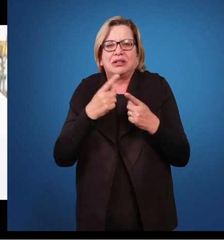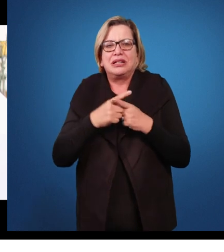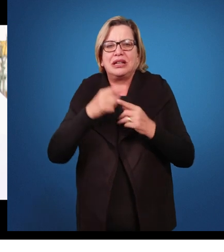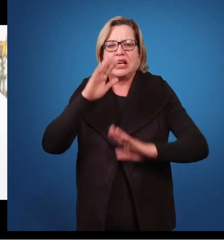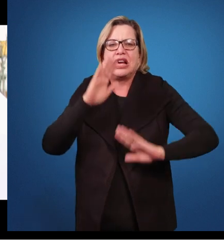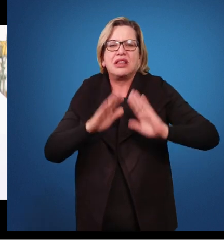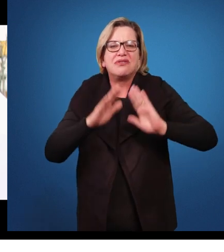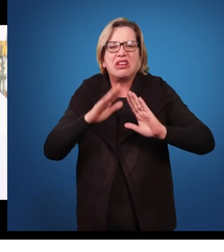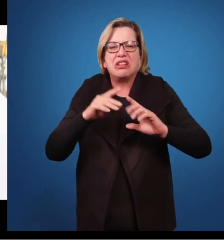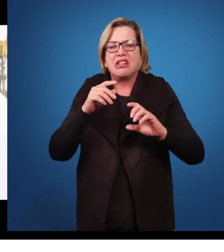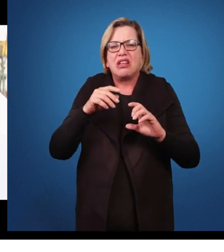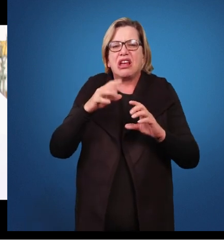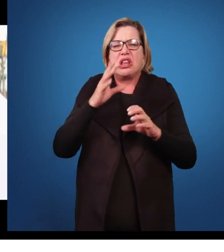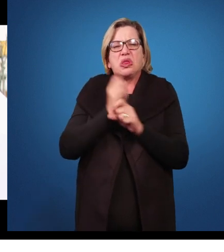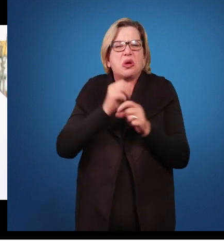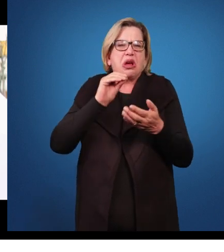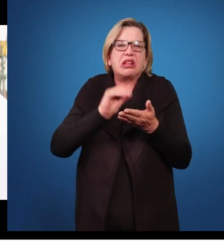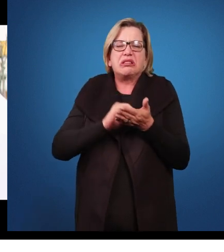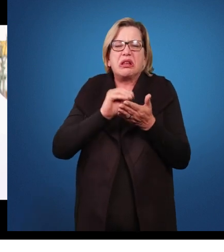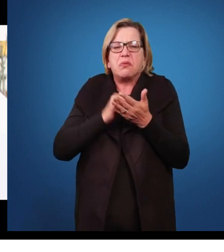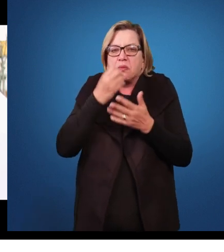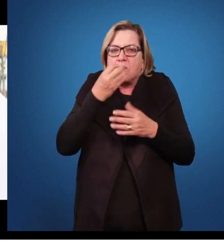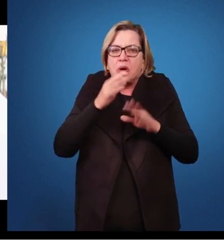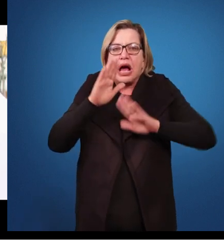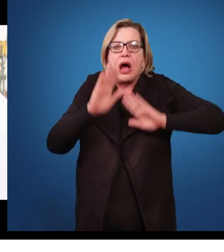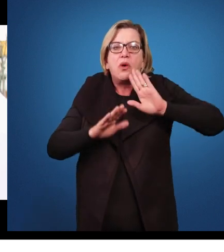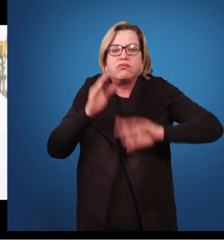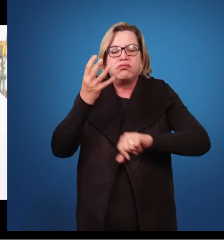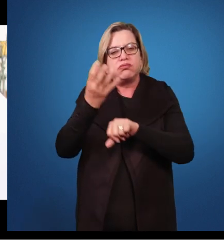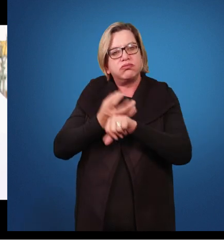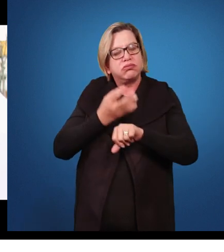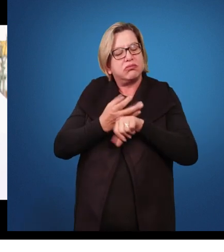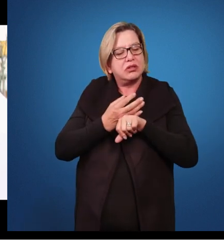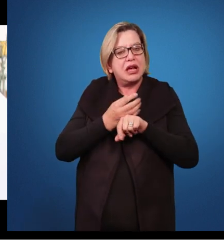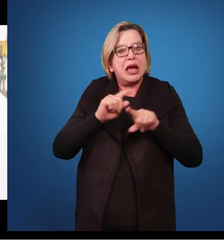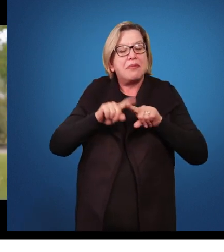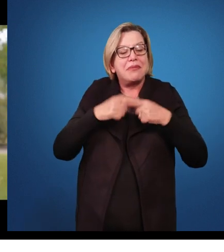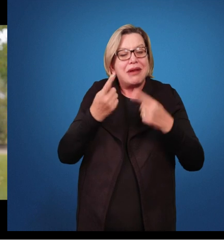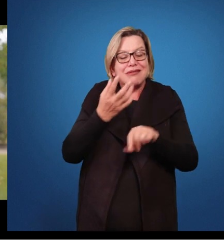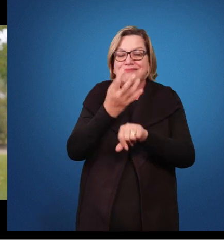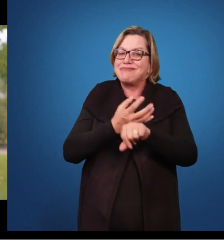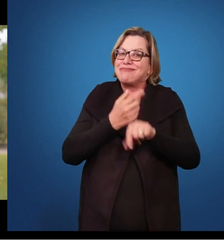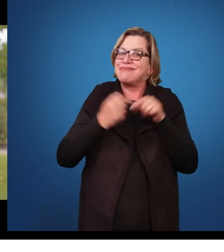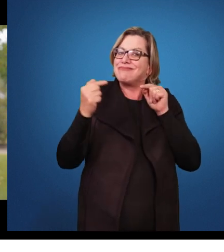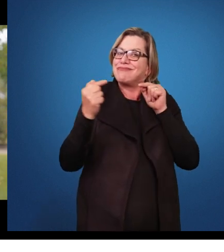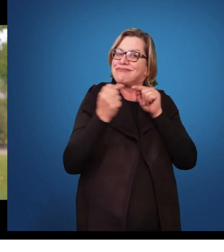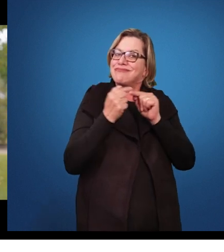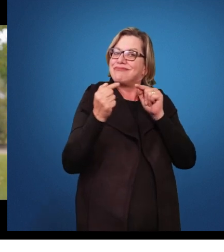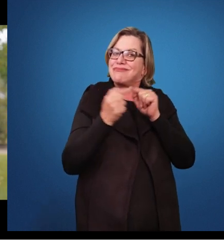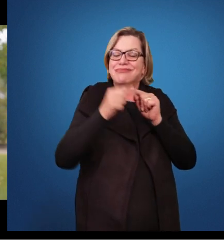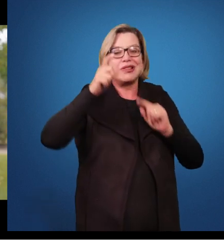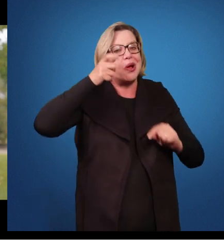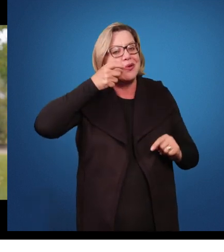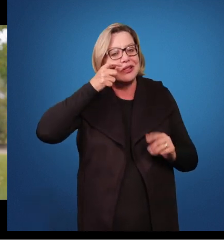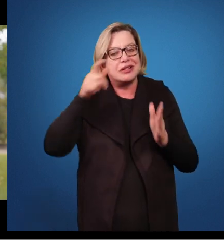boa em algumas disciplinas, que é a disciplina diária de interesse. Você mencionou a universidade agora, né?